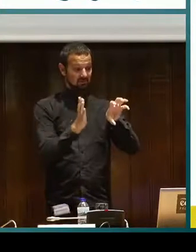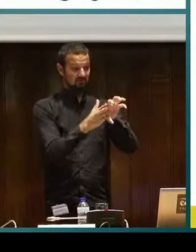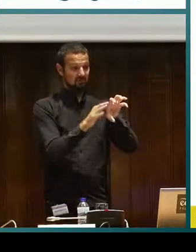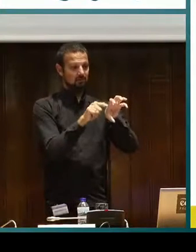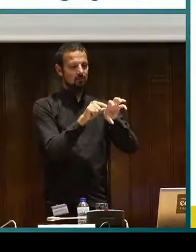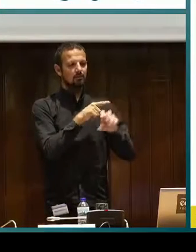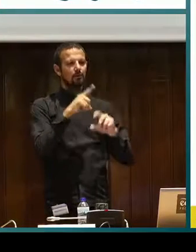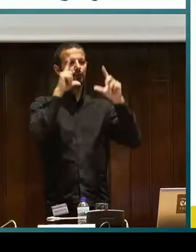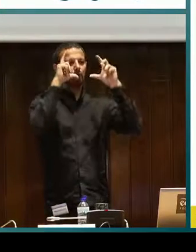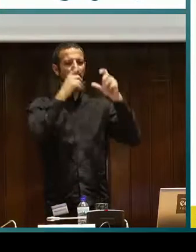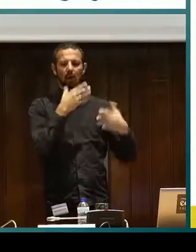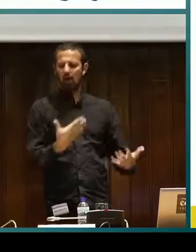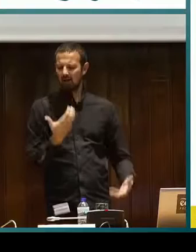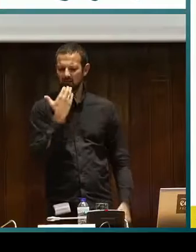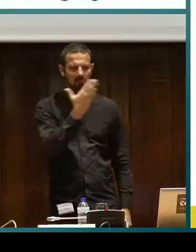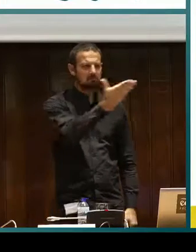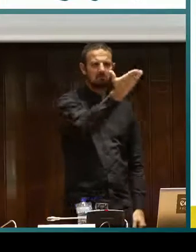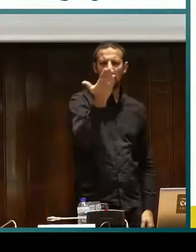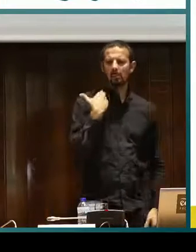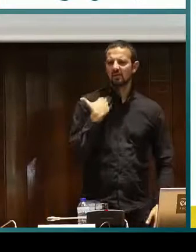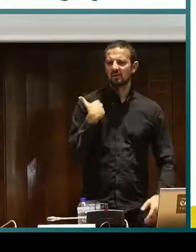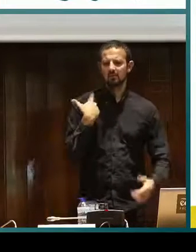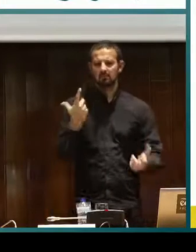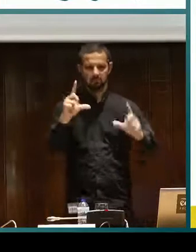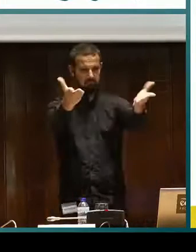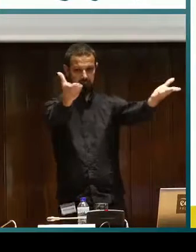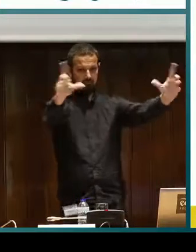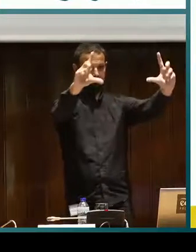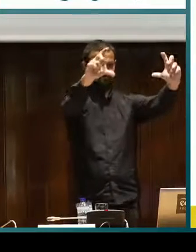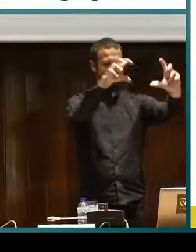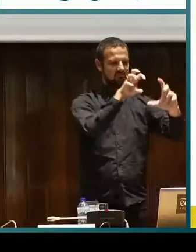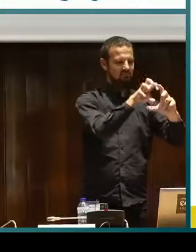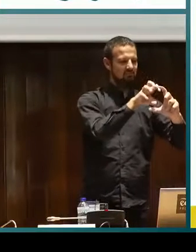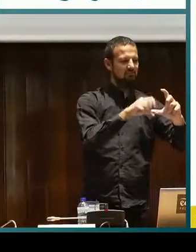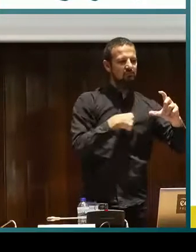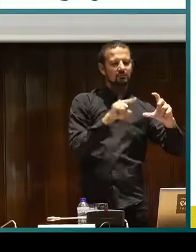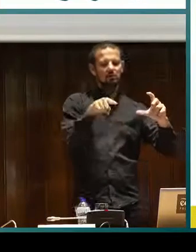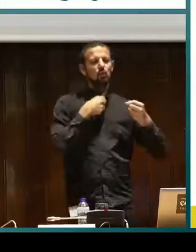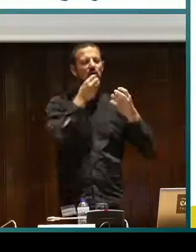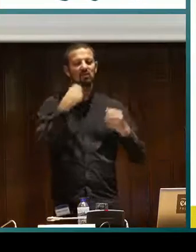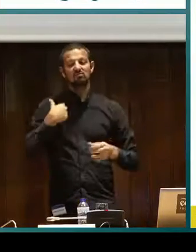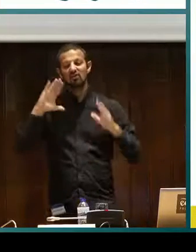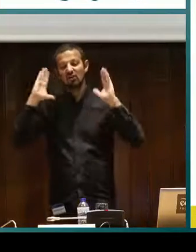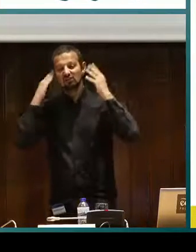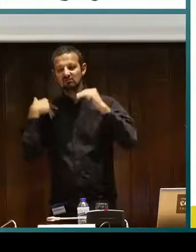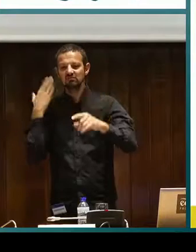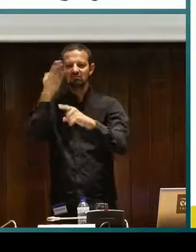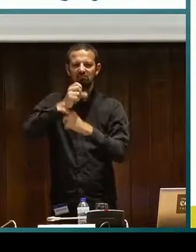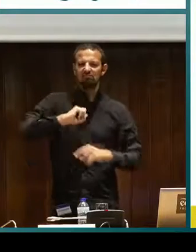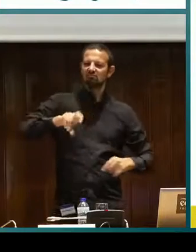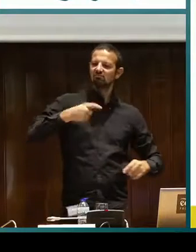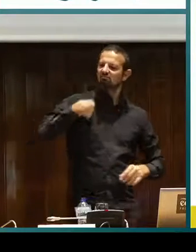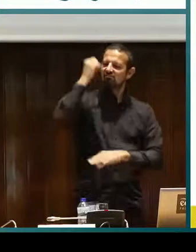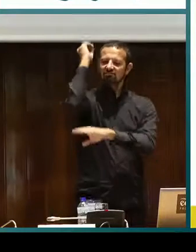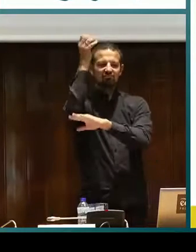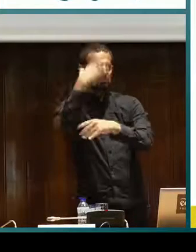Del otro lado están fotos, como por ejemplo, si me apetece a mí sacaros una foto, saco una foto y